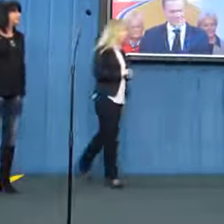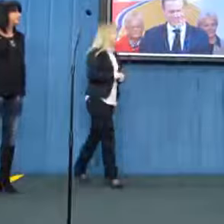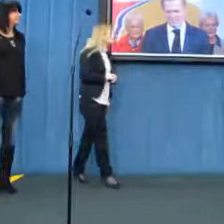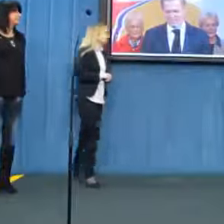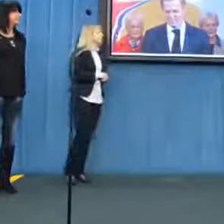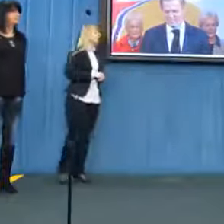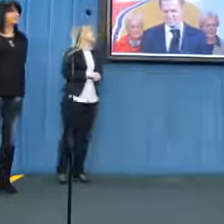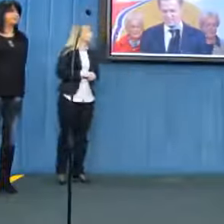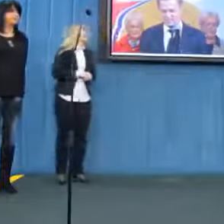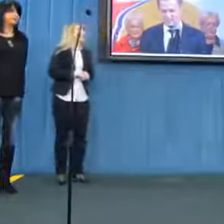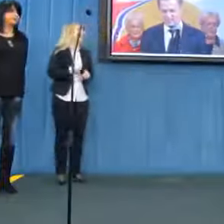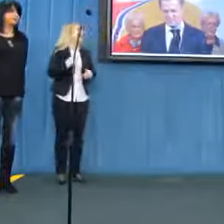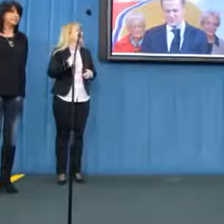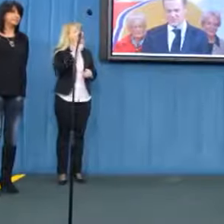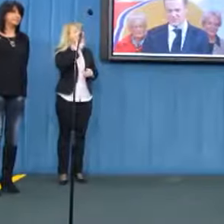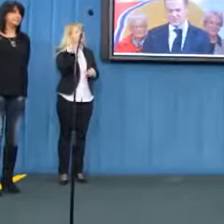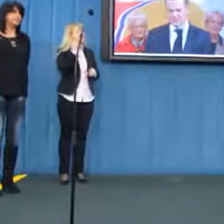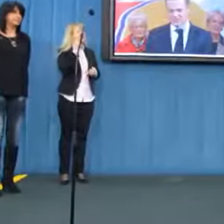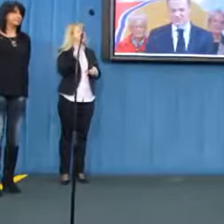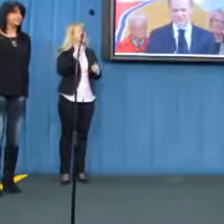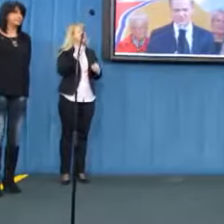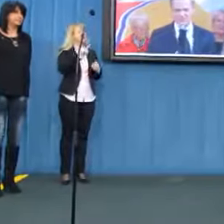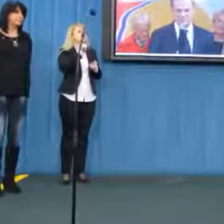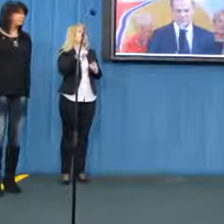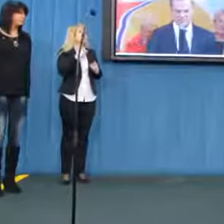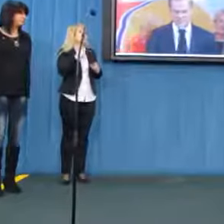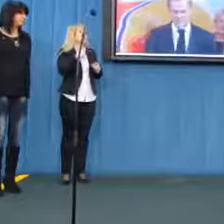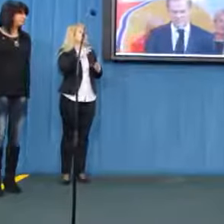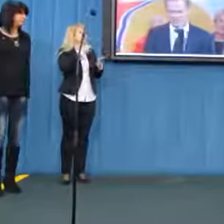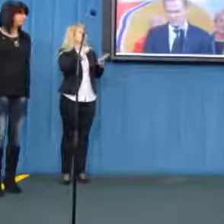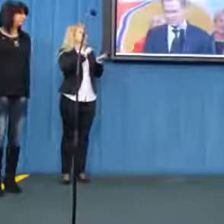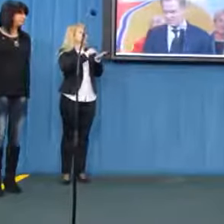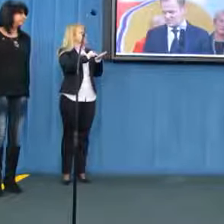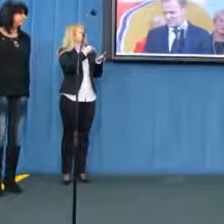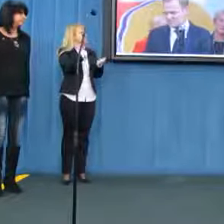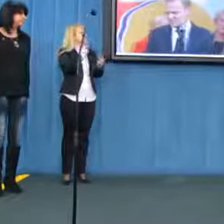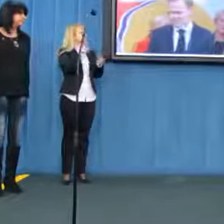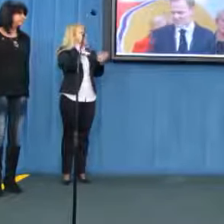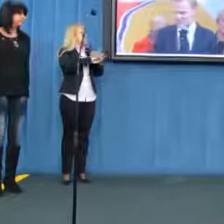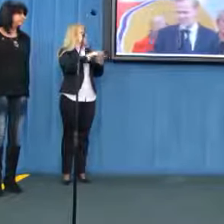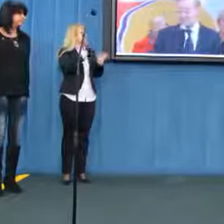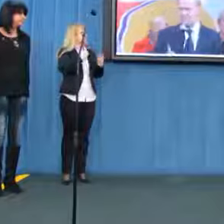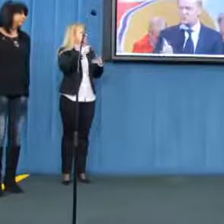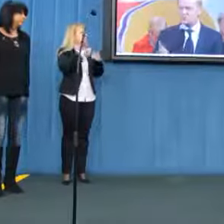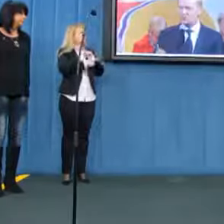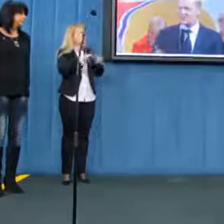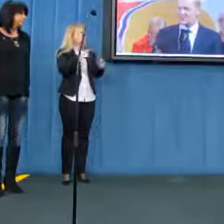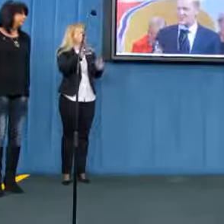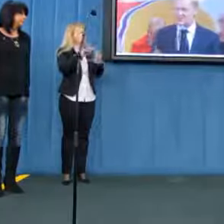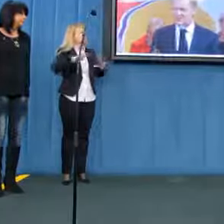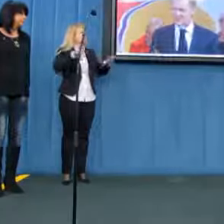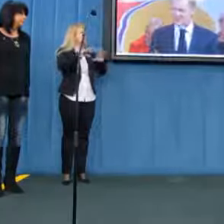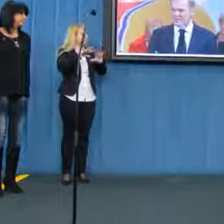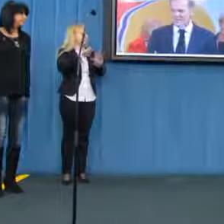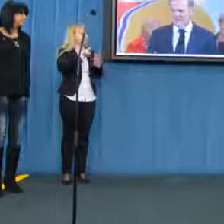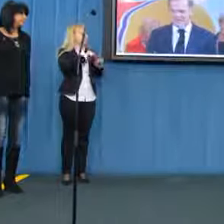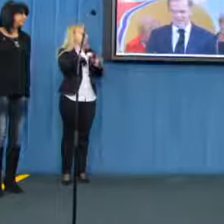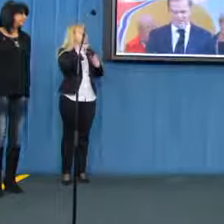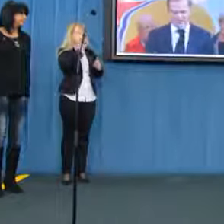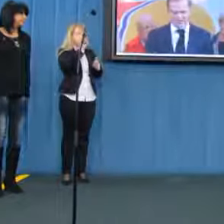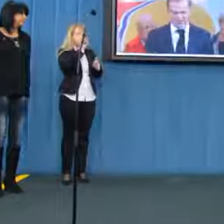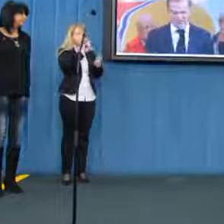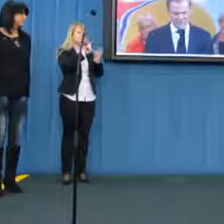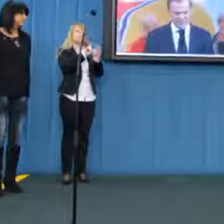Ja nie mam żadnej wątpliwości, że doświadczenie, które wprowadziłem w moim środowisku politycznym. A więc skuteczne, a nie formalne